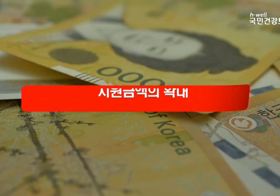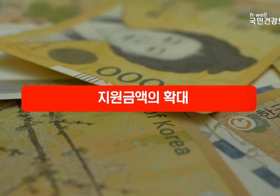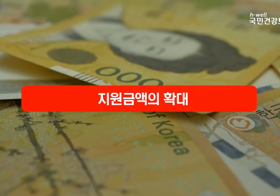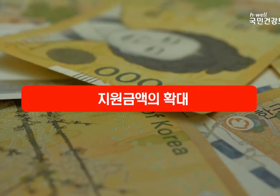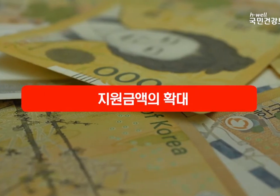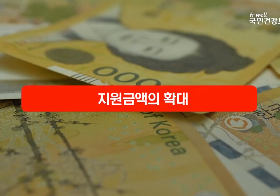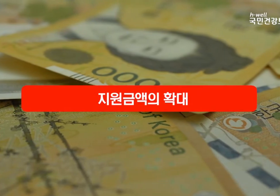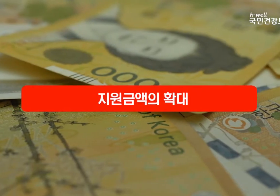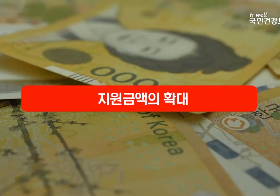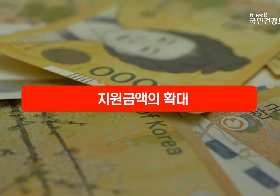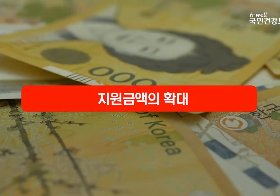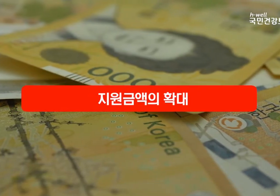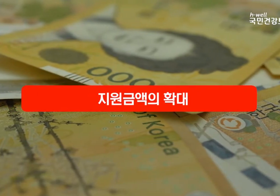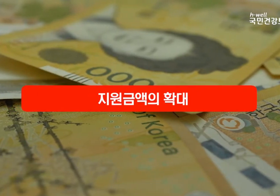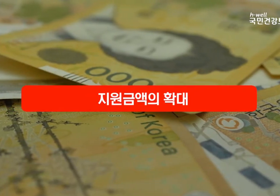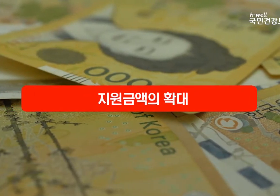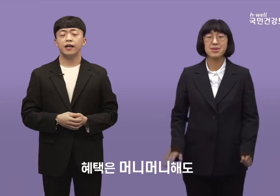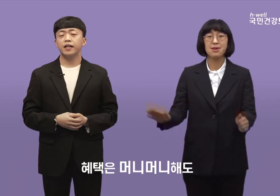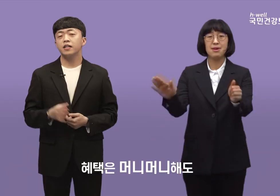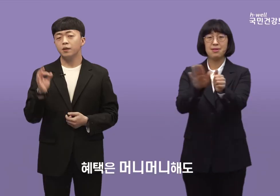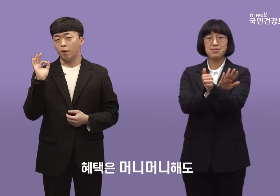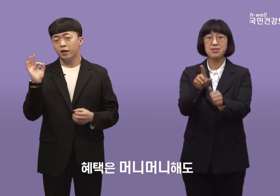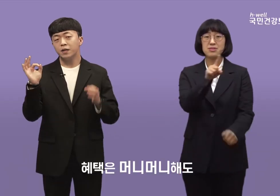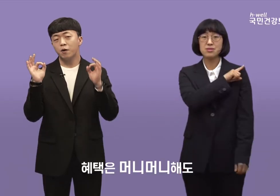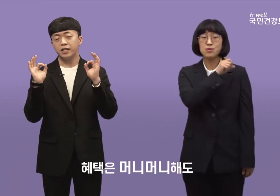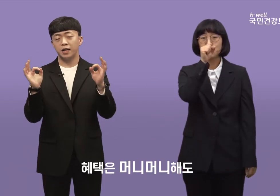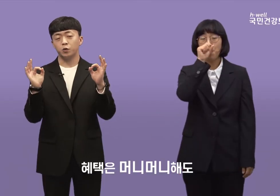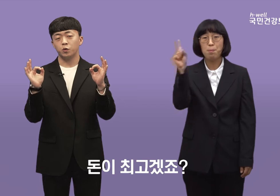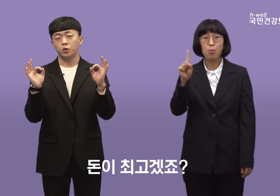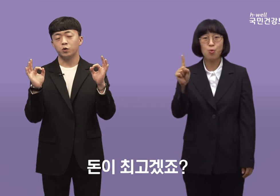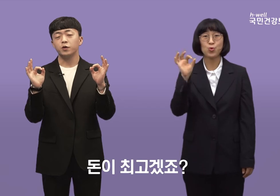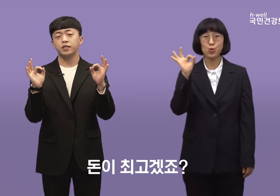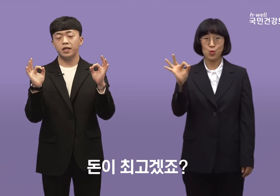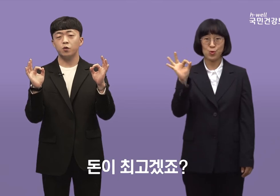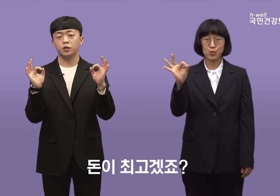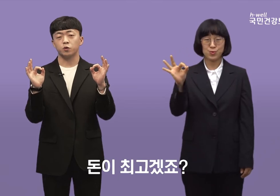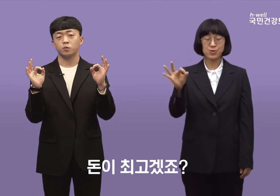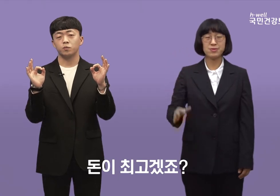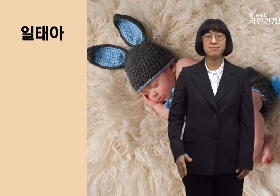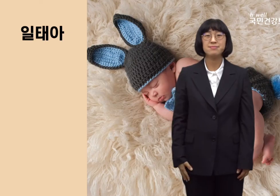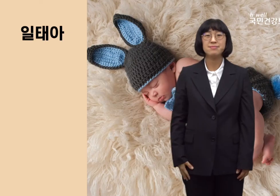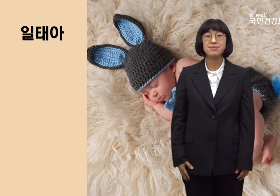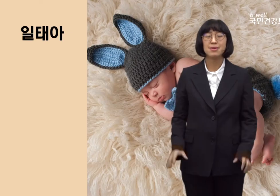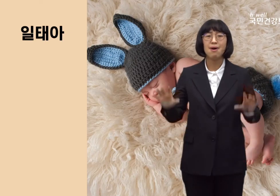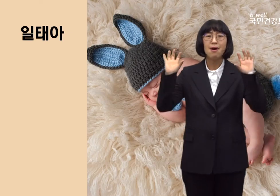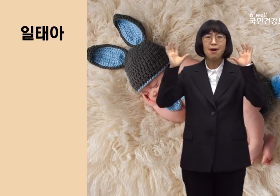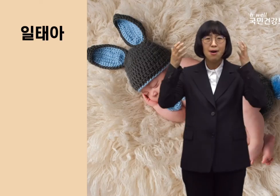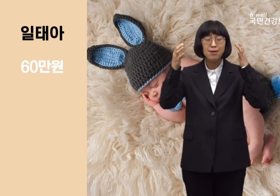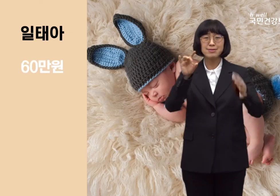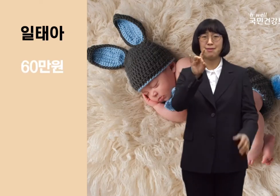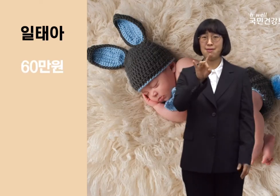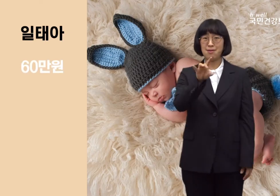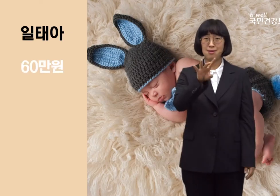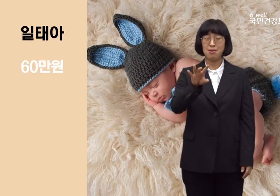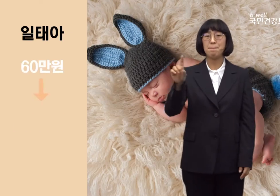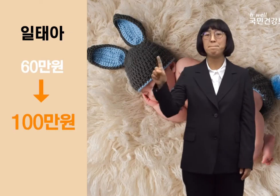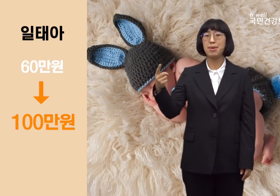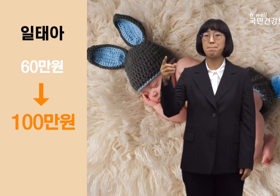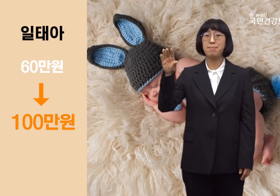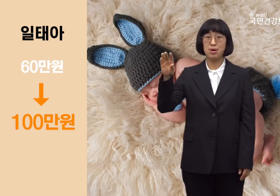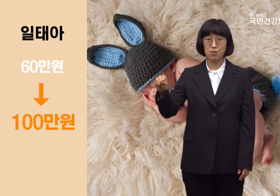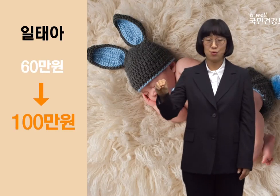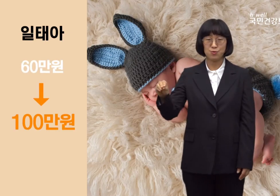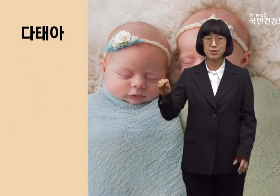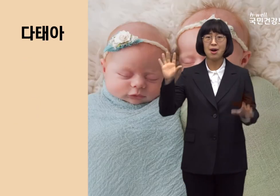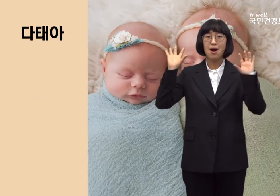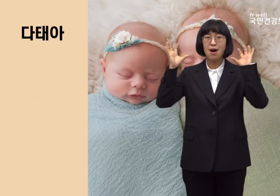지원금액 혜택은 뭐니뭐니해도 돈이 최고겠죠 일태야의 경우 기존 60만원에서